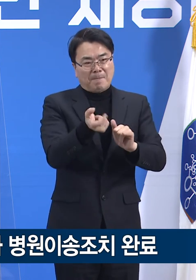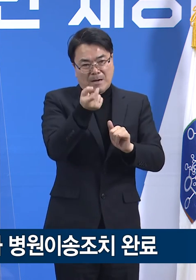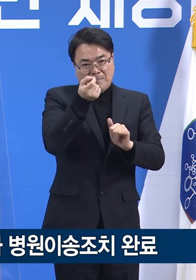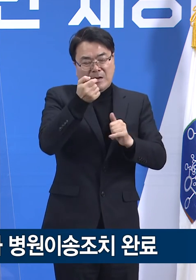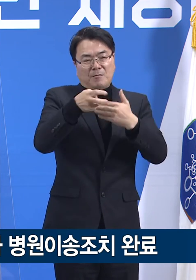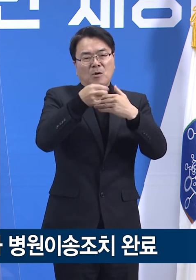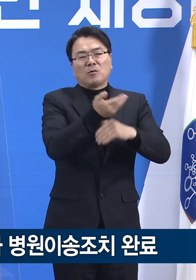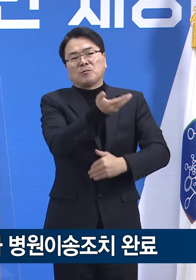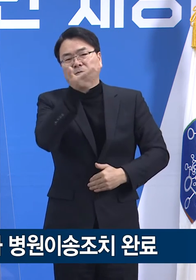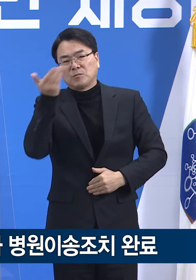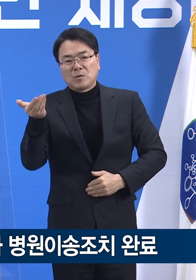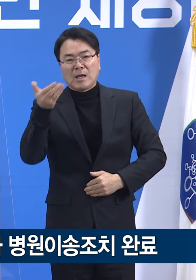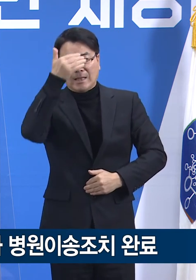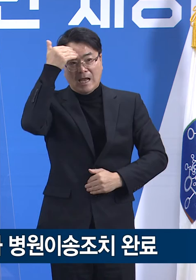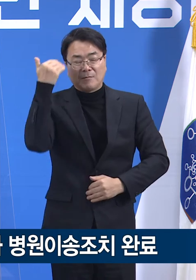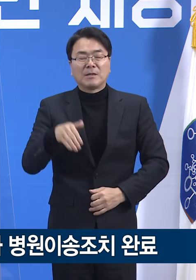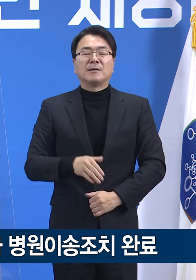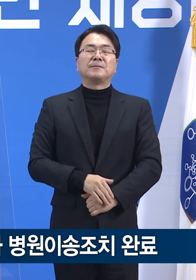이송할 수 있게 되었습니다.